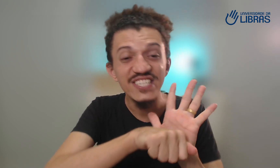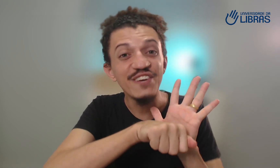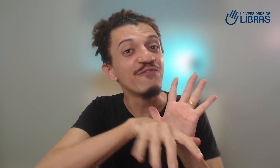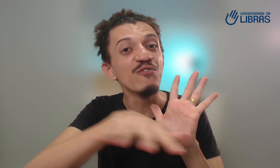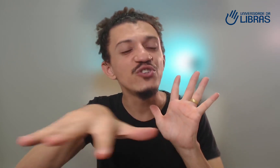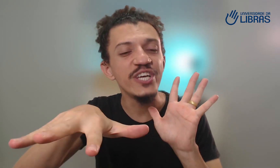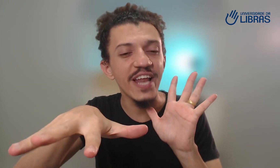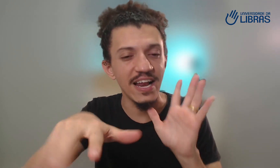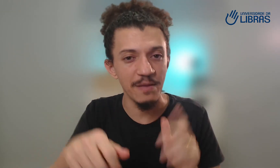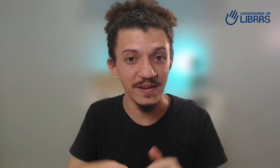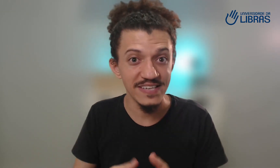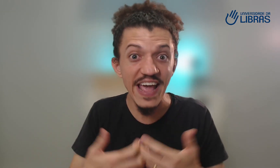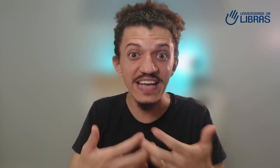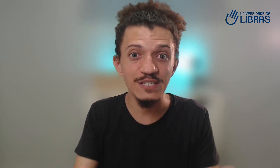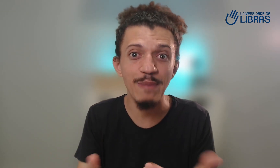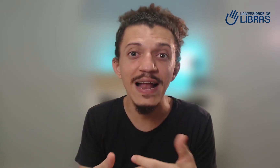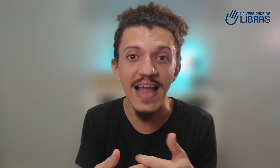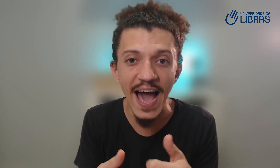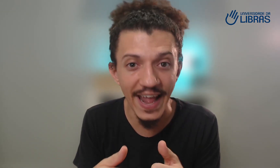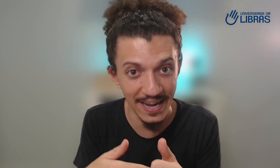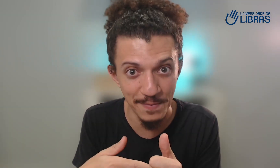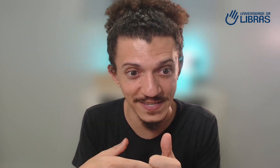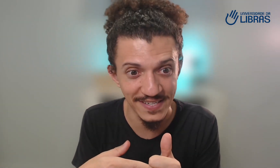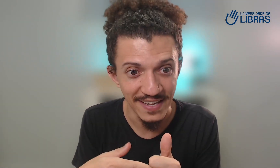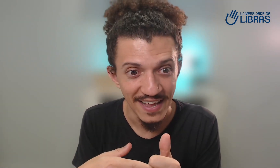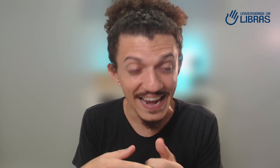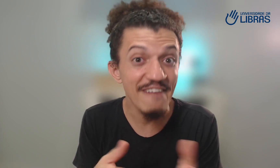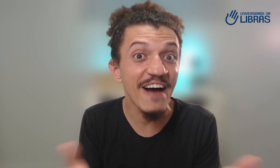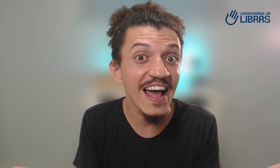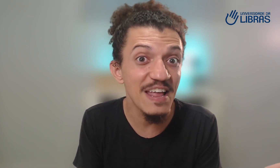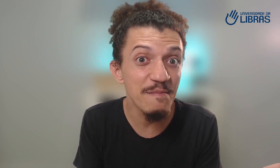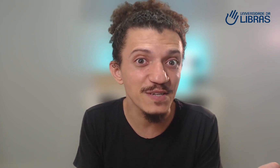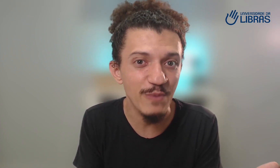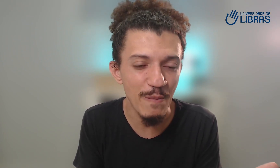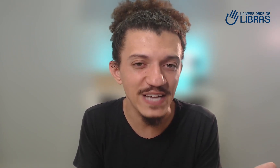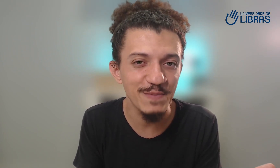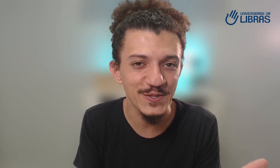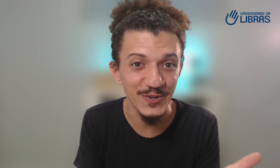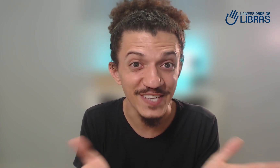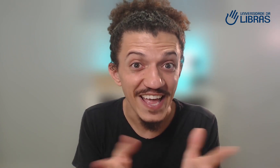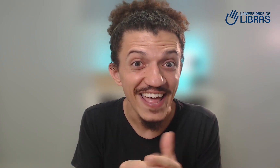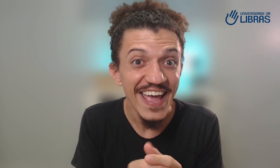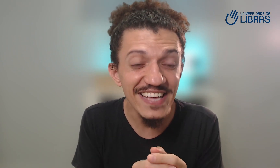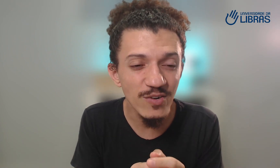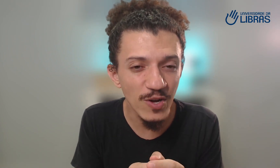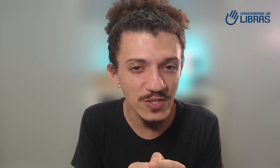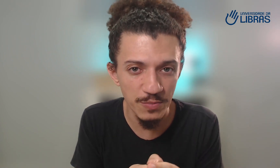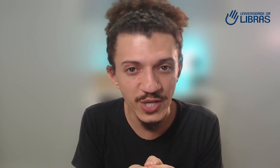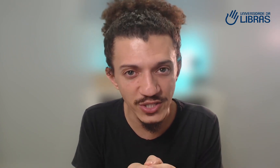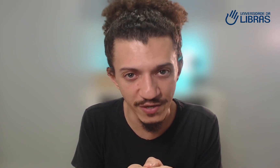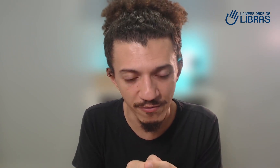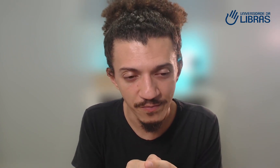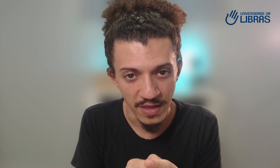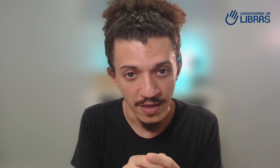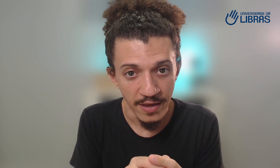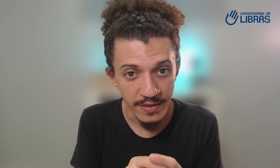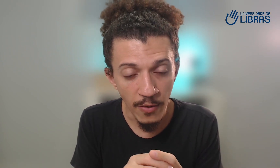difundir a Libras espalhar a Libras levar a Libras para mais pessoas esse é o nosso objetivo então